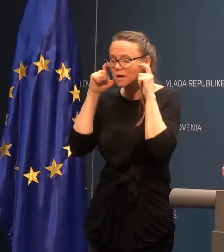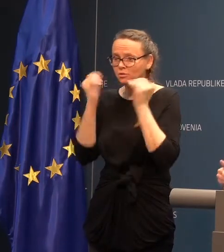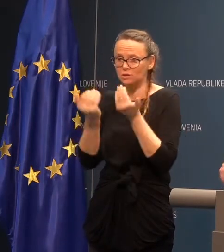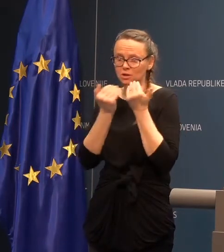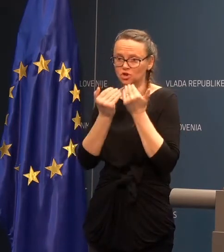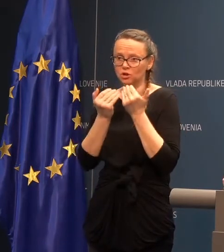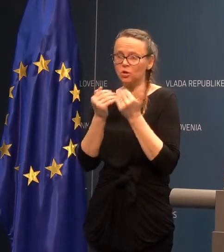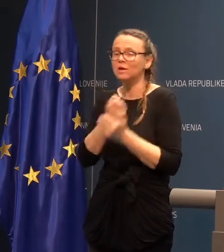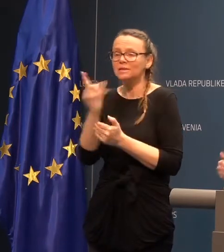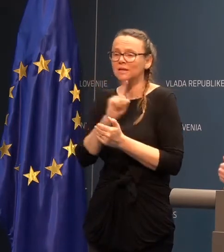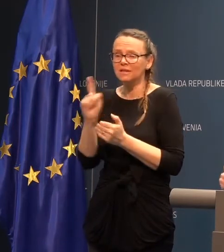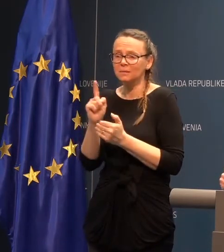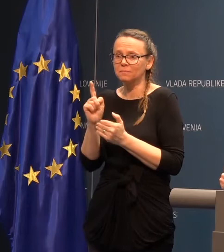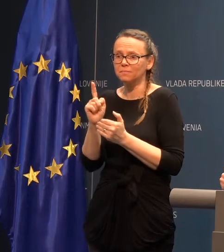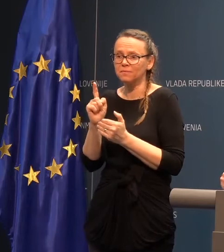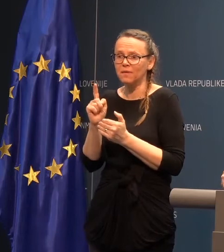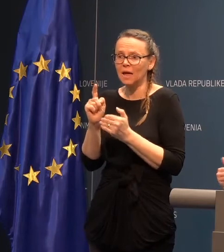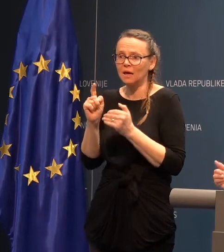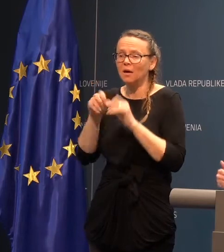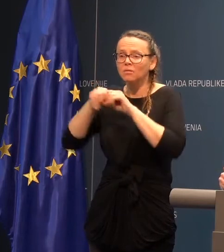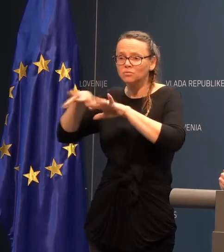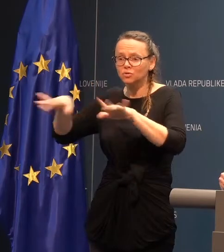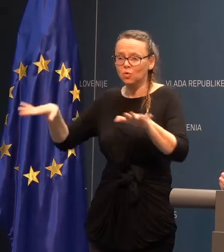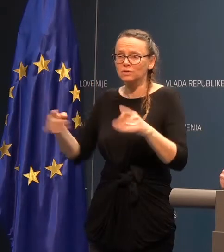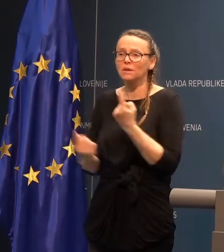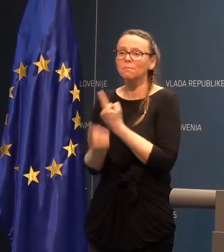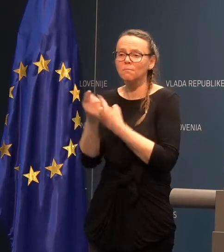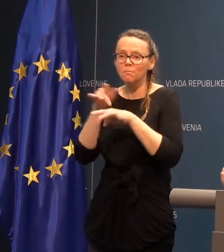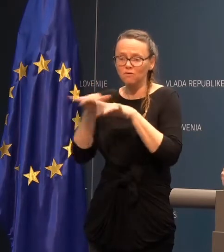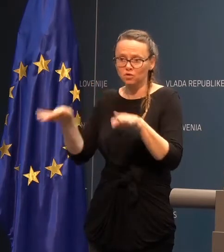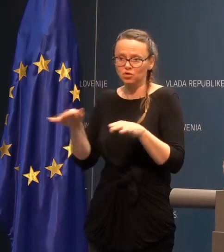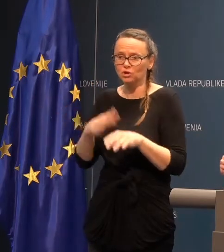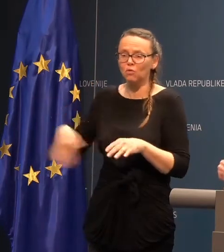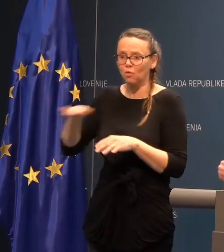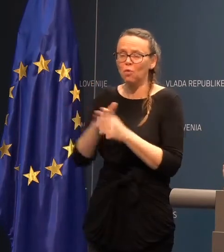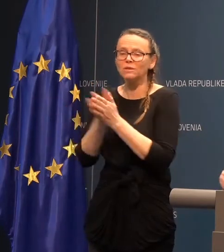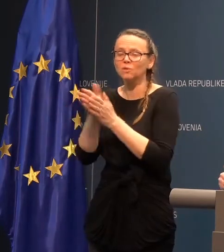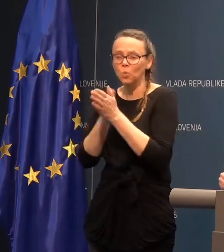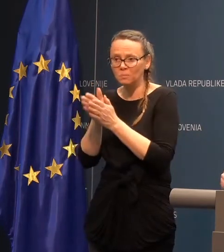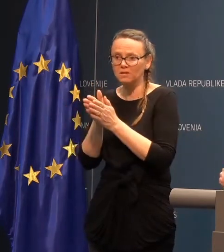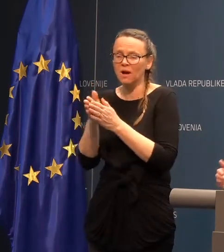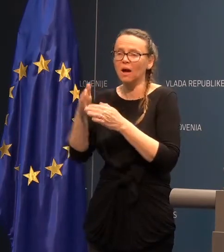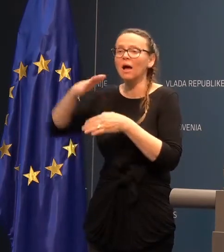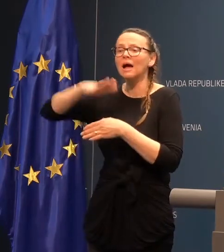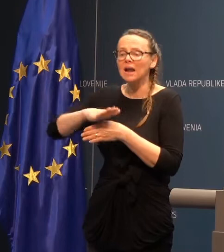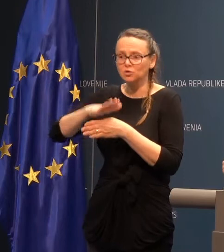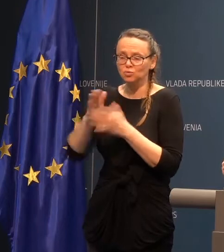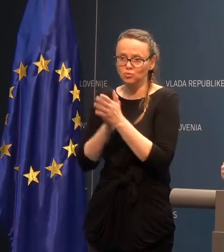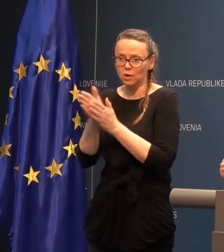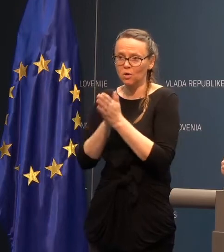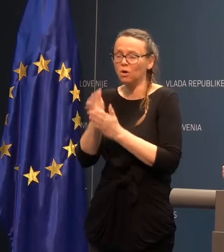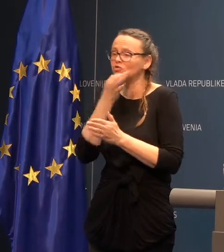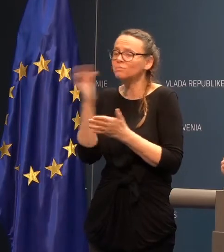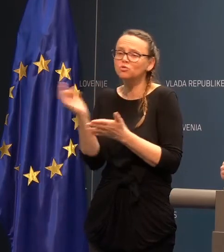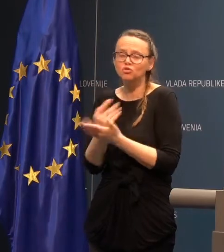katerim ne ščiti, ne raztrosi pozočiteljo v okolici, si umiva in razkožuje roke. Torej, tudi, če bi se nam